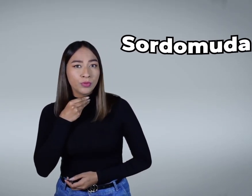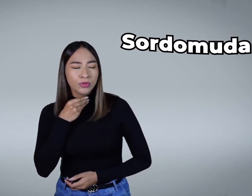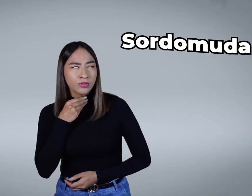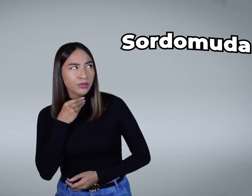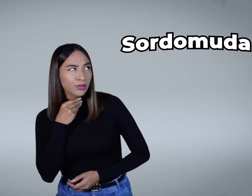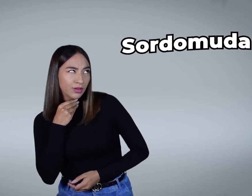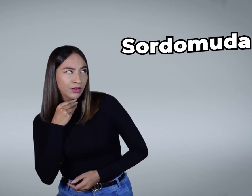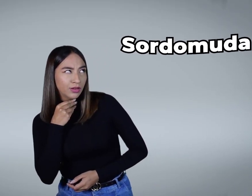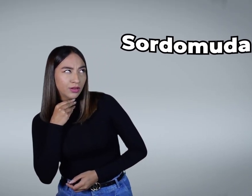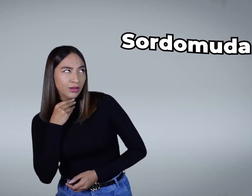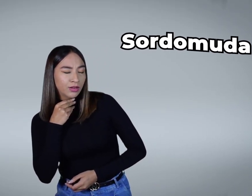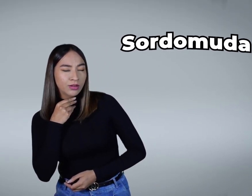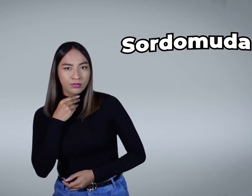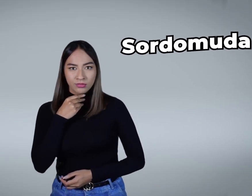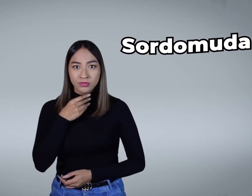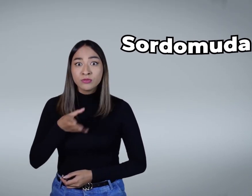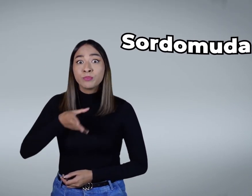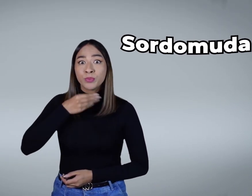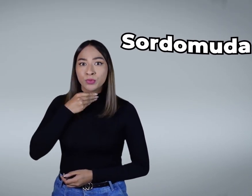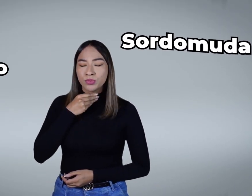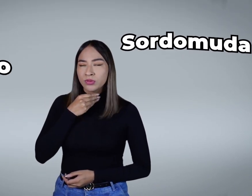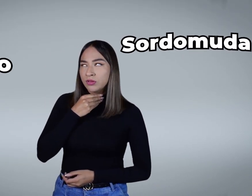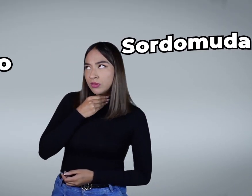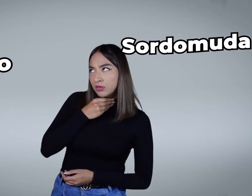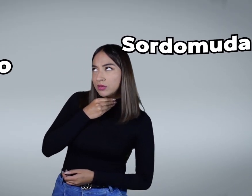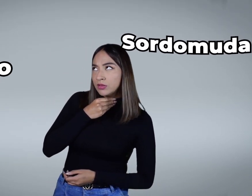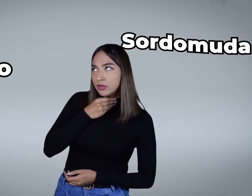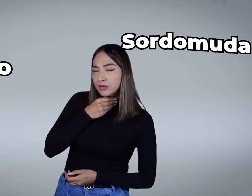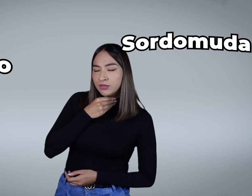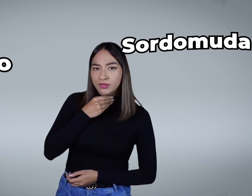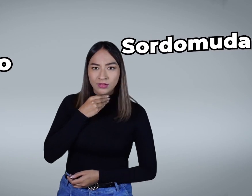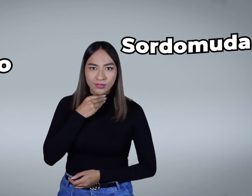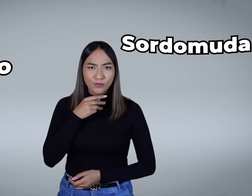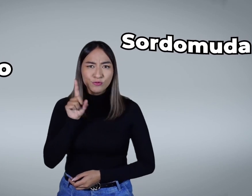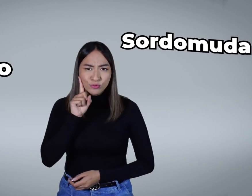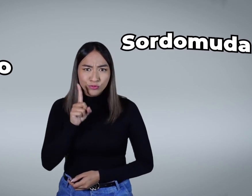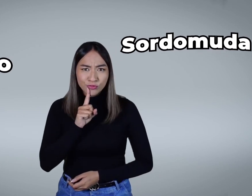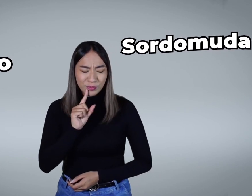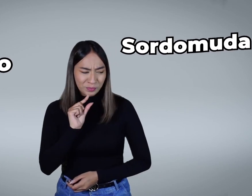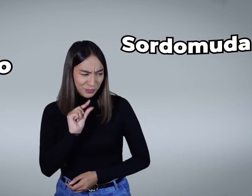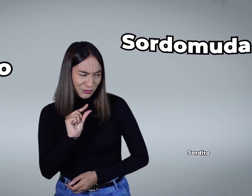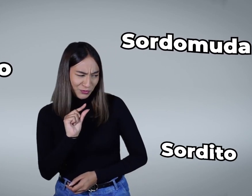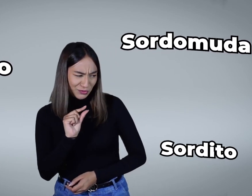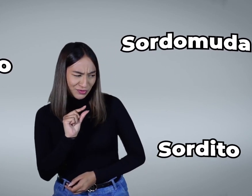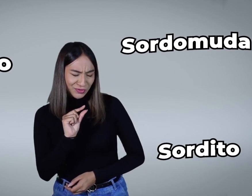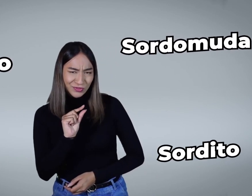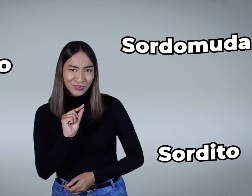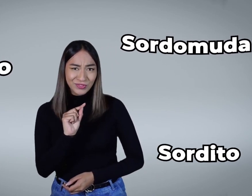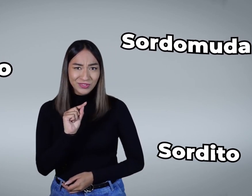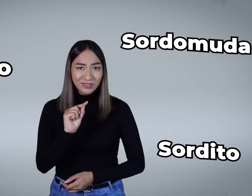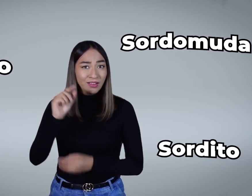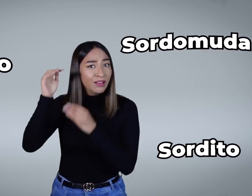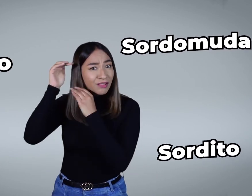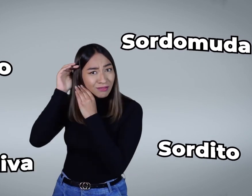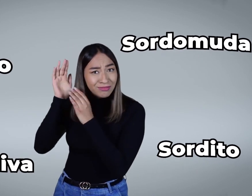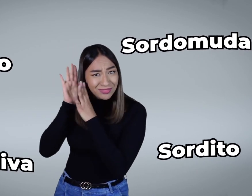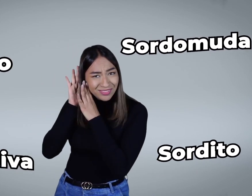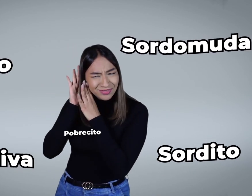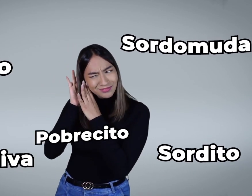Sordo-muda, mudo, sordito, auditiva,